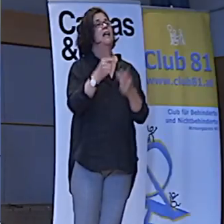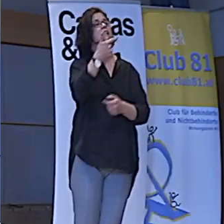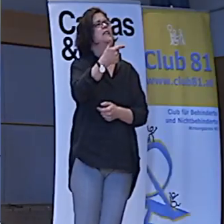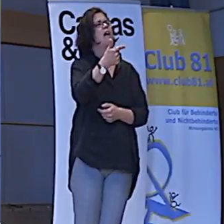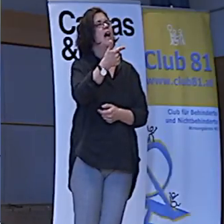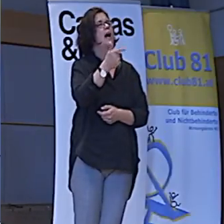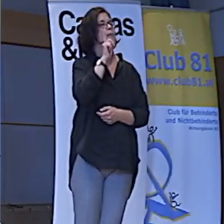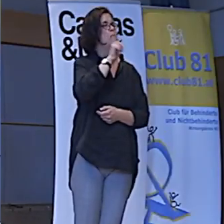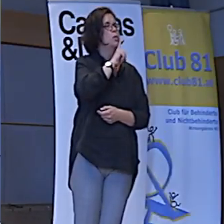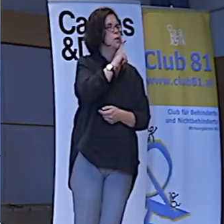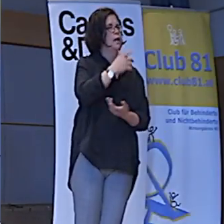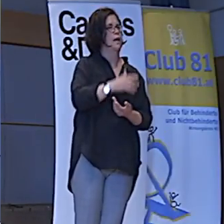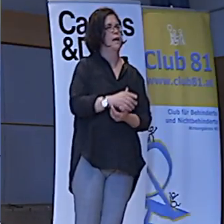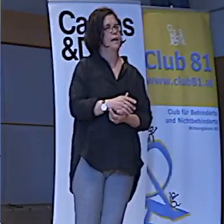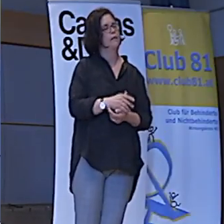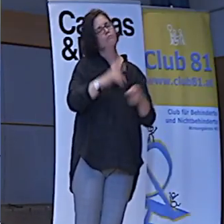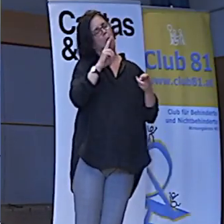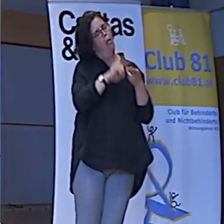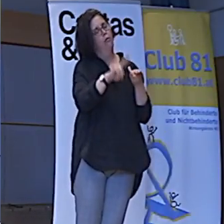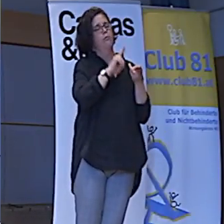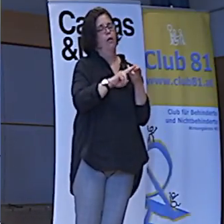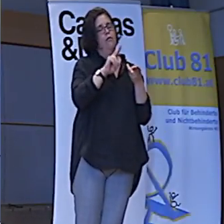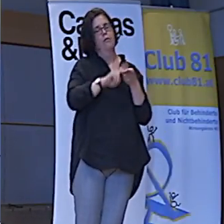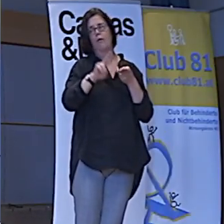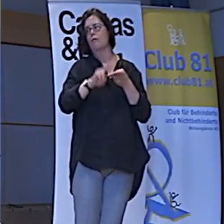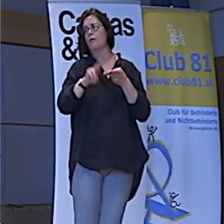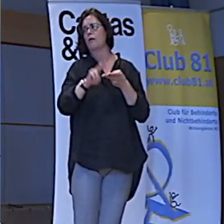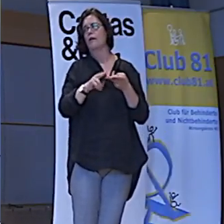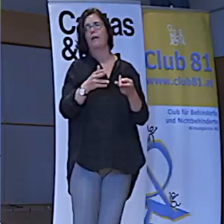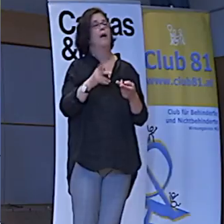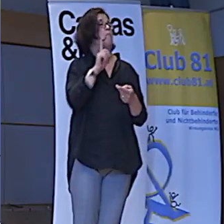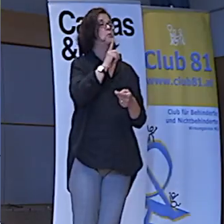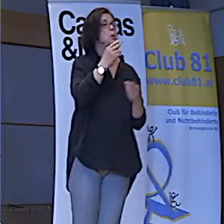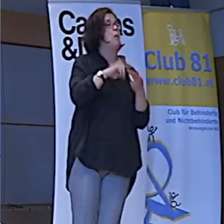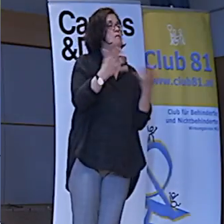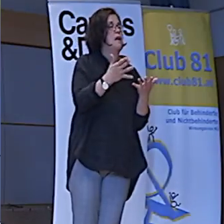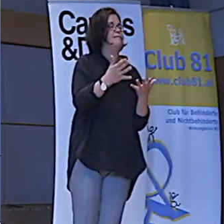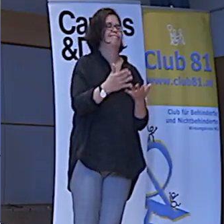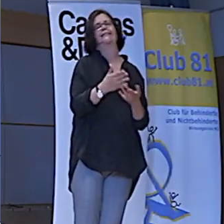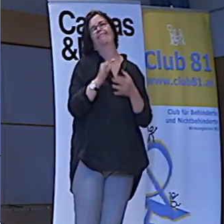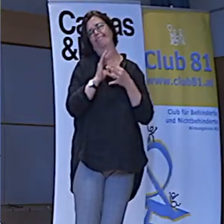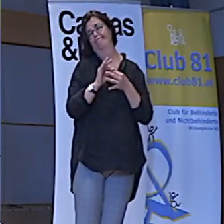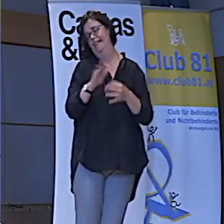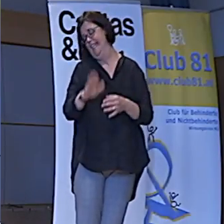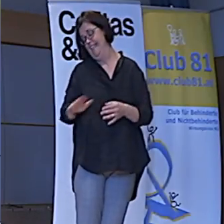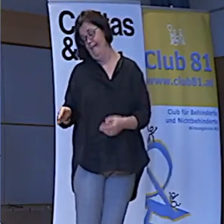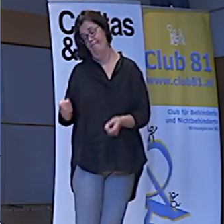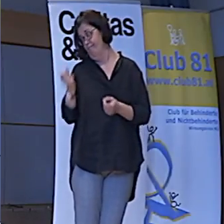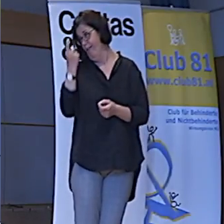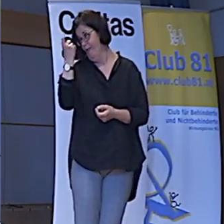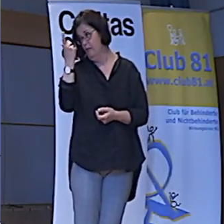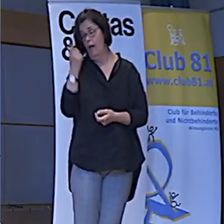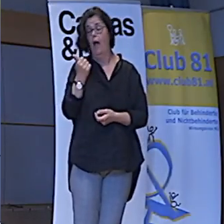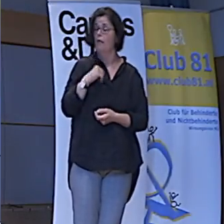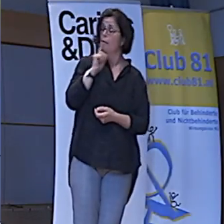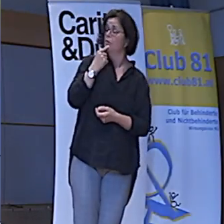Seine Mamis unterhalten sich. Und über was reden Mamis? Über ihre Kinder. eh klar. Sagt